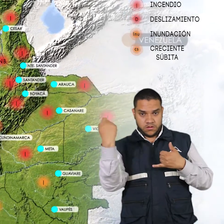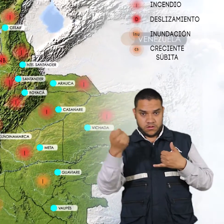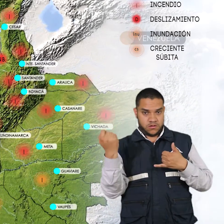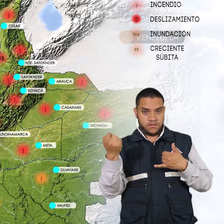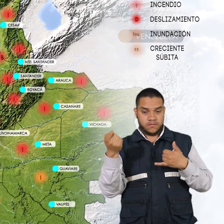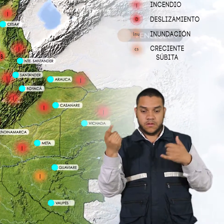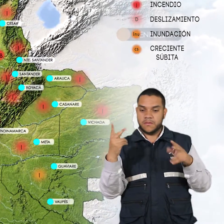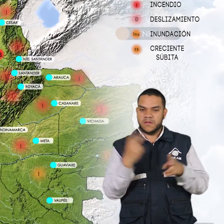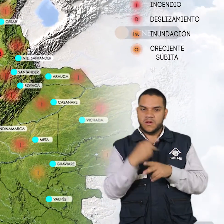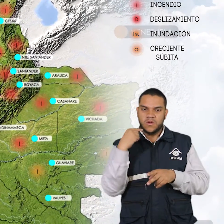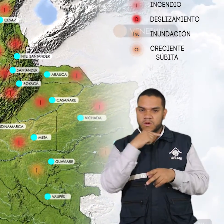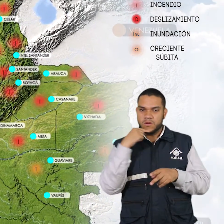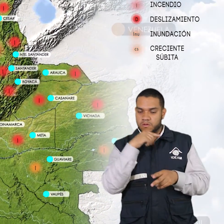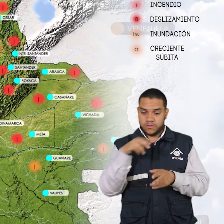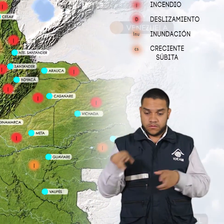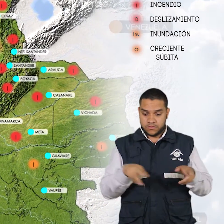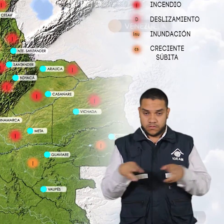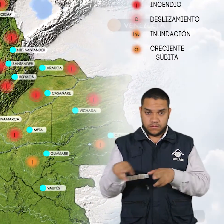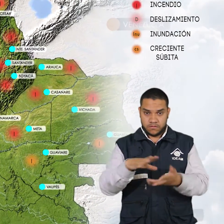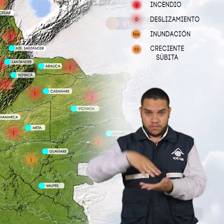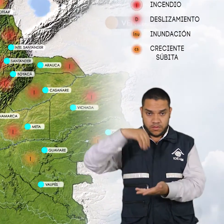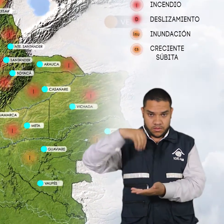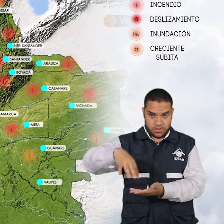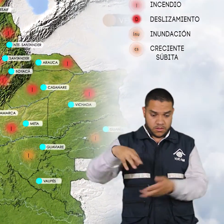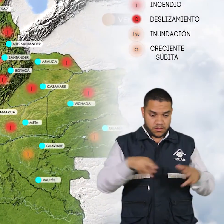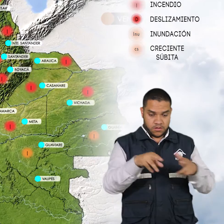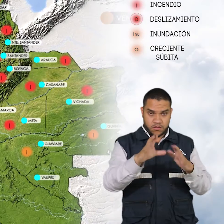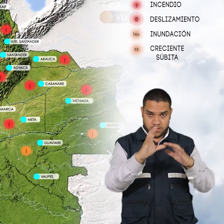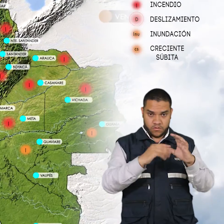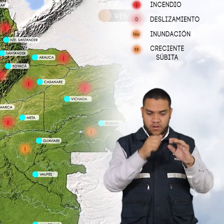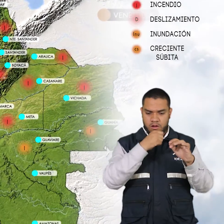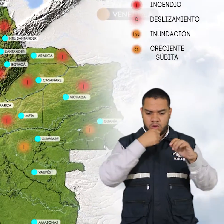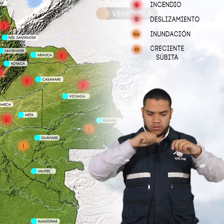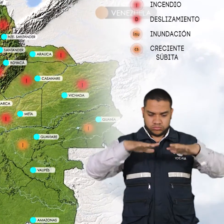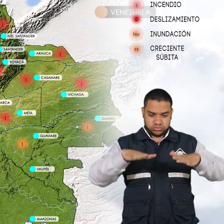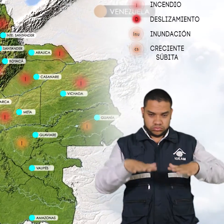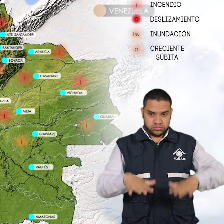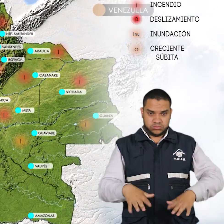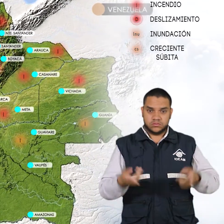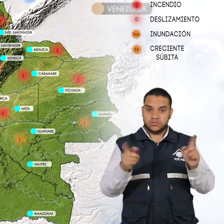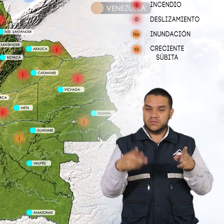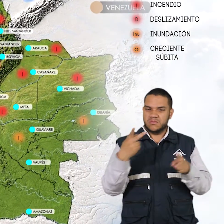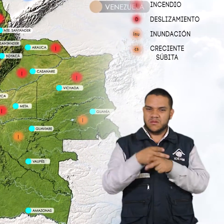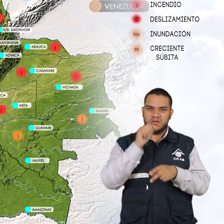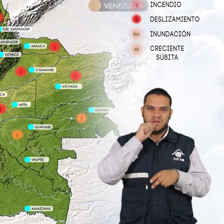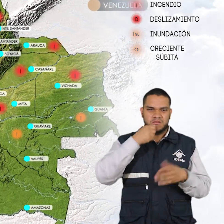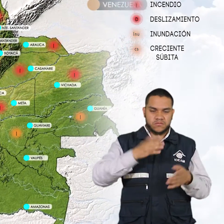Alerta roja por niveles bajos en los ríos Magdalena y Cauca. Alerta naranja por amenaza moderada de deslizamientos